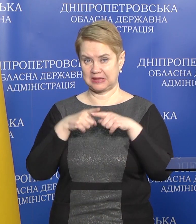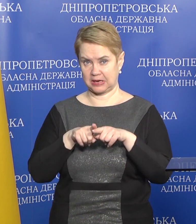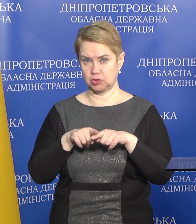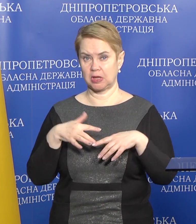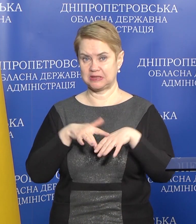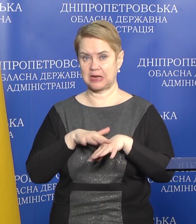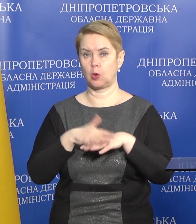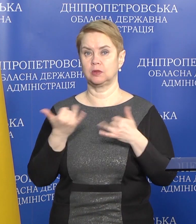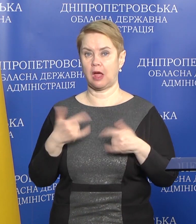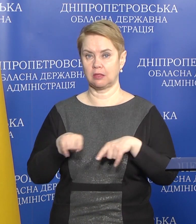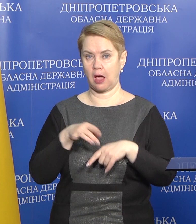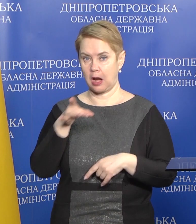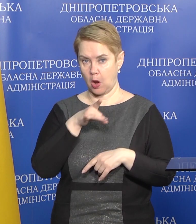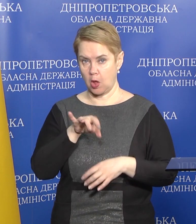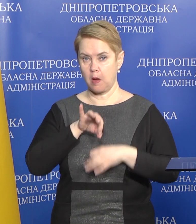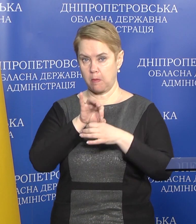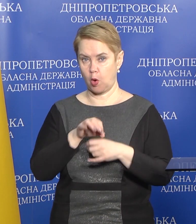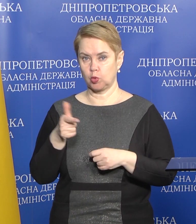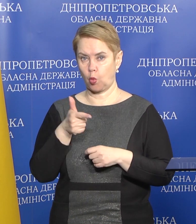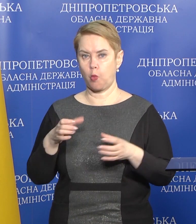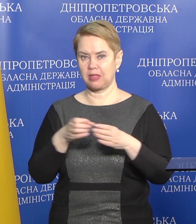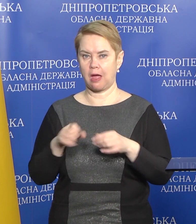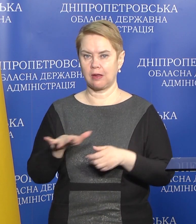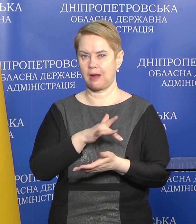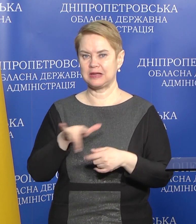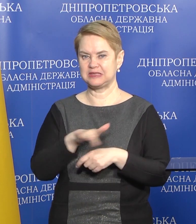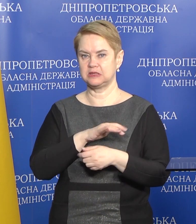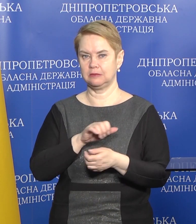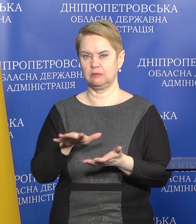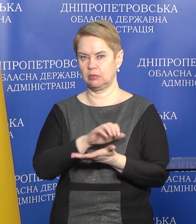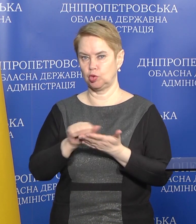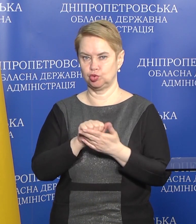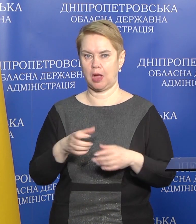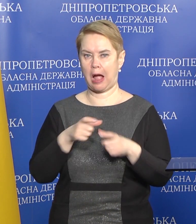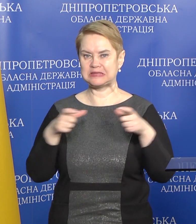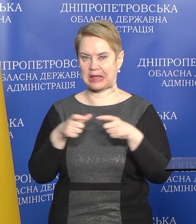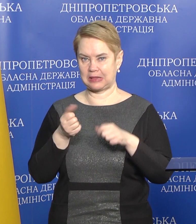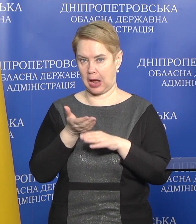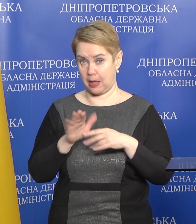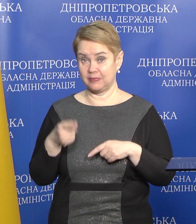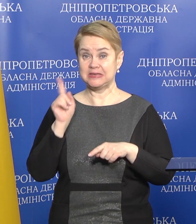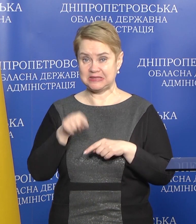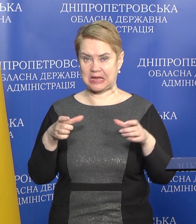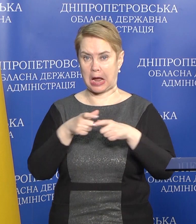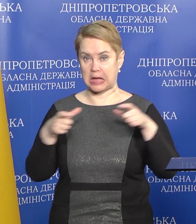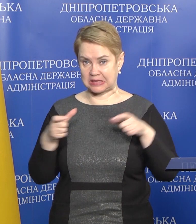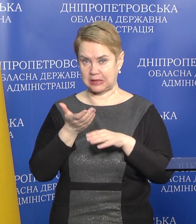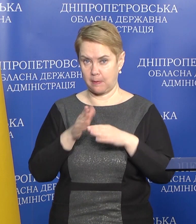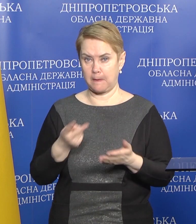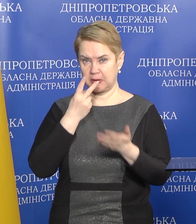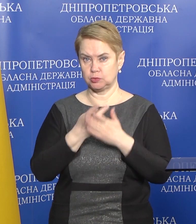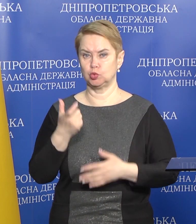розрахунки на даний момент даних районах проводять гуманітарне розмінування щодо знищення даних касетних елементів. Ці касетні елементи